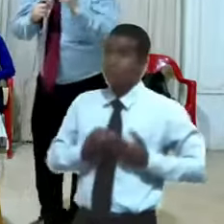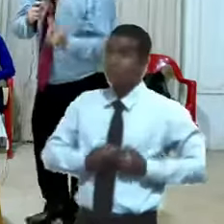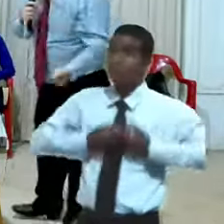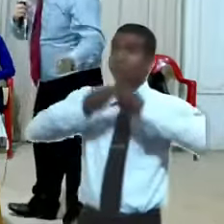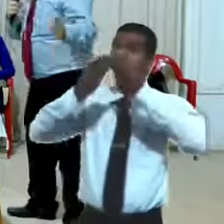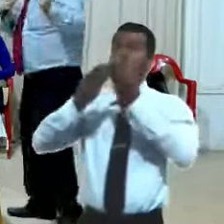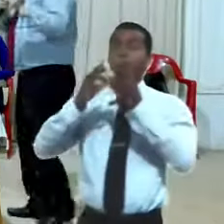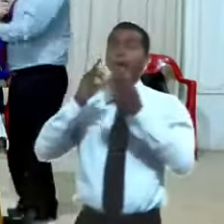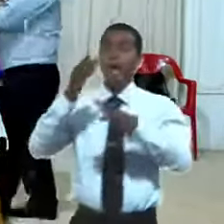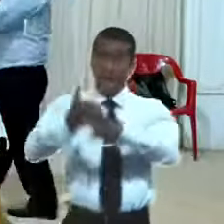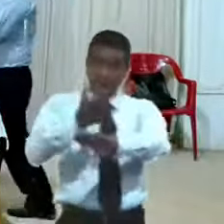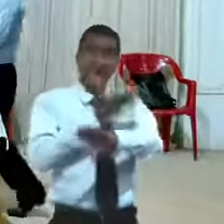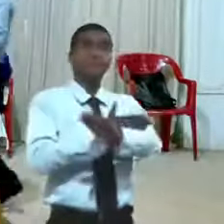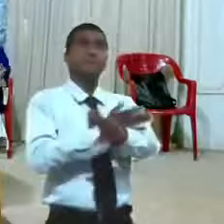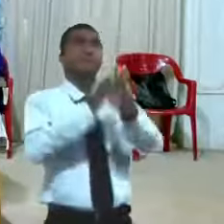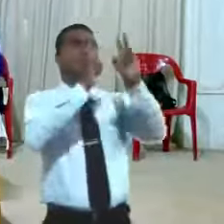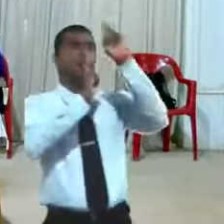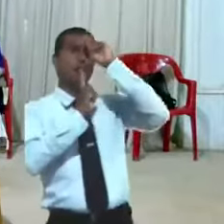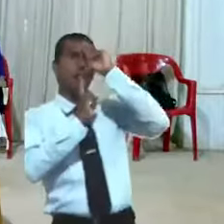grandeza de él